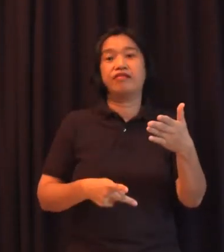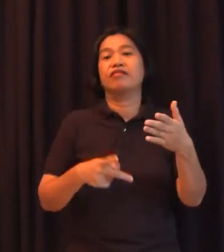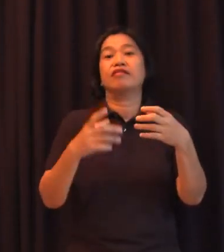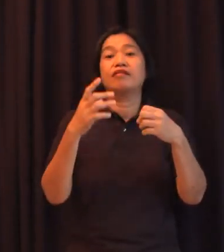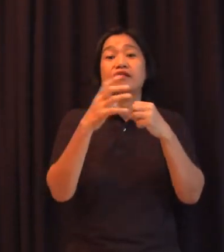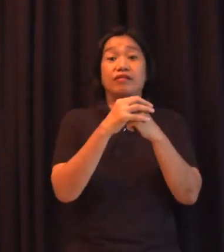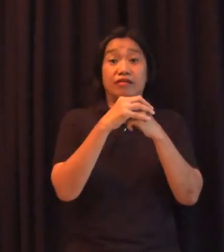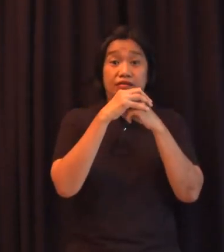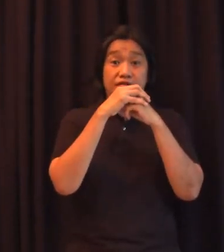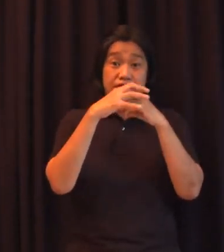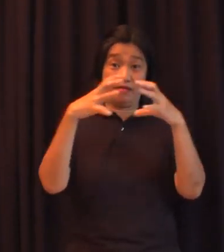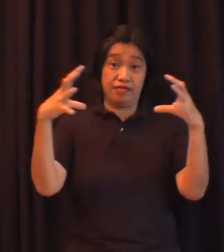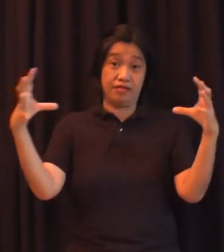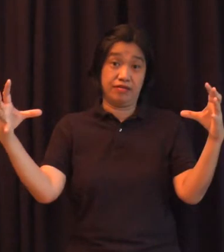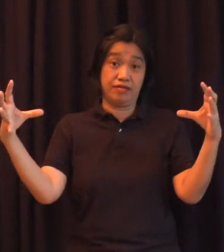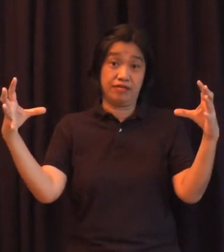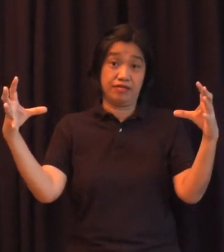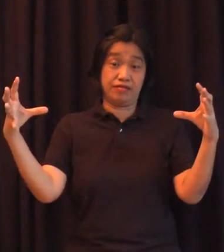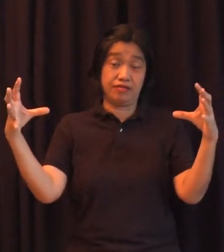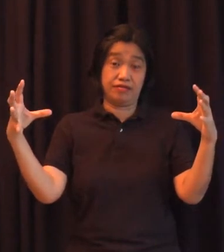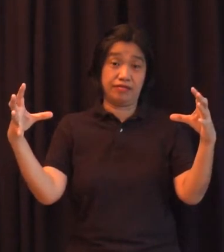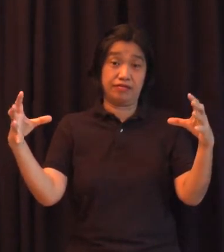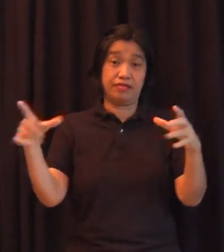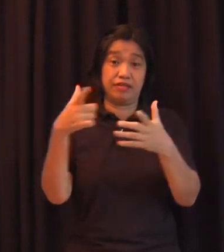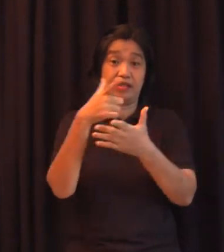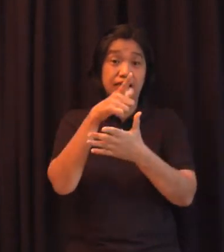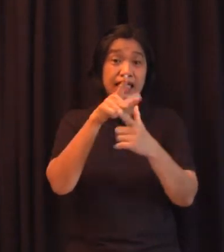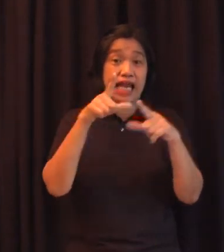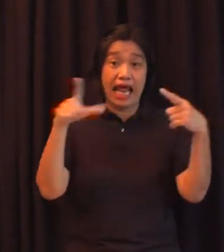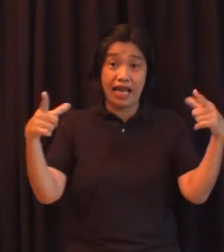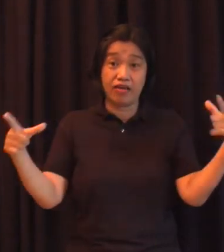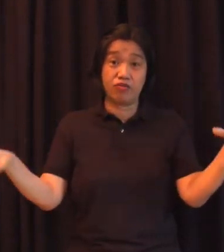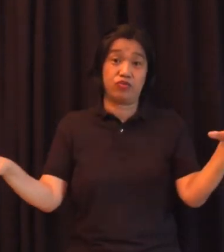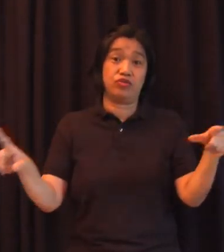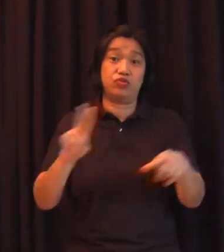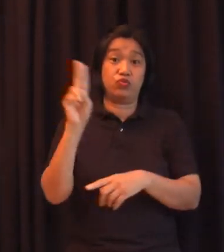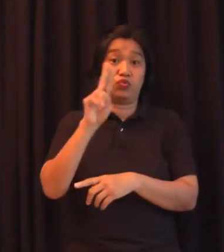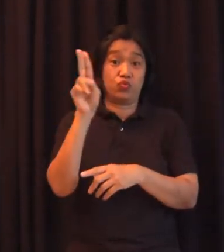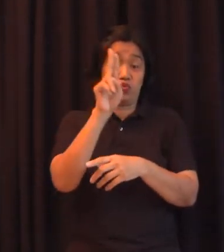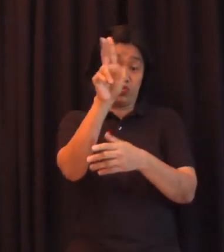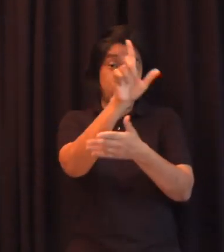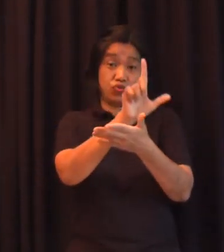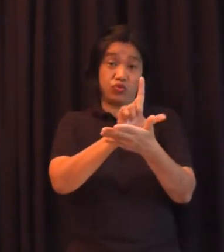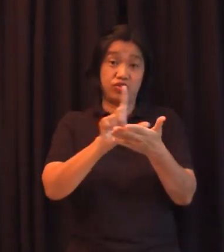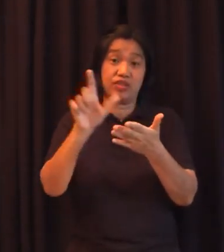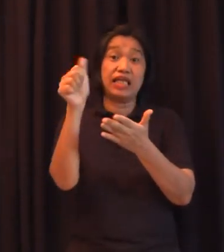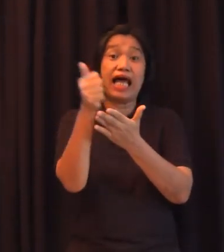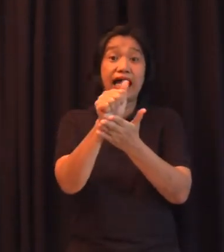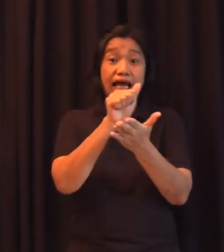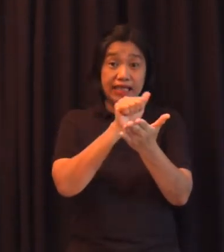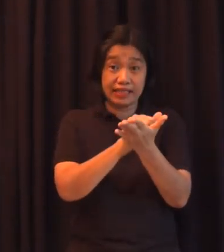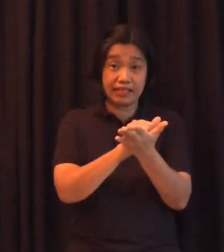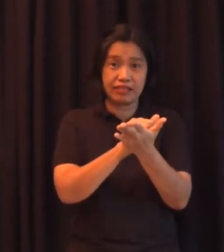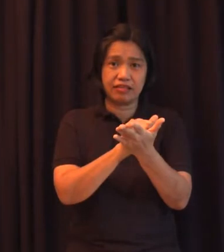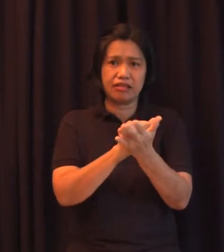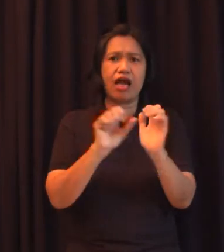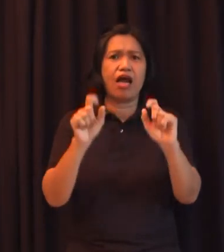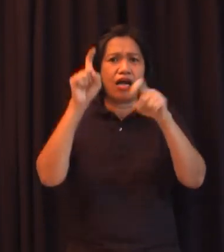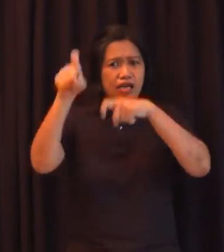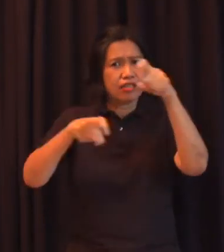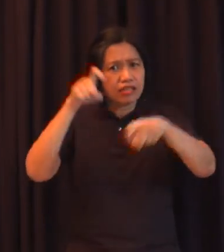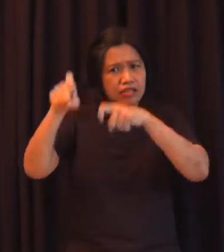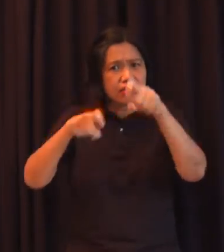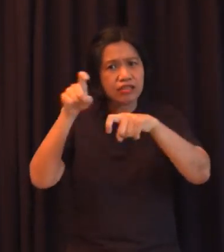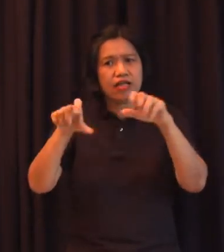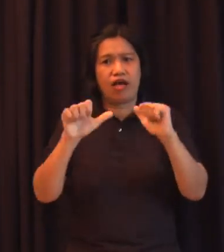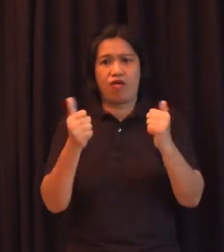Dito talagang masusubok kung gaano katatag yung wikang pambansa nakakayanin